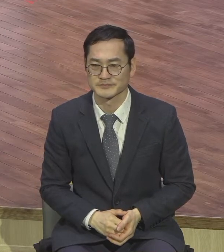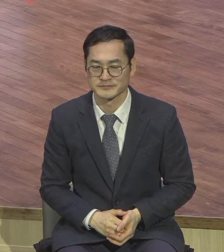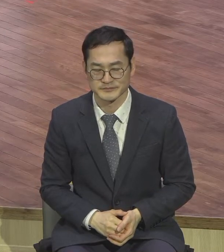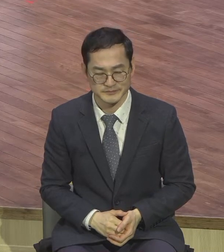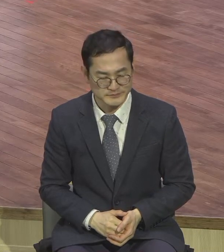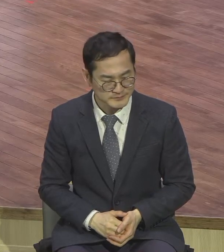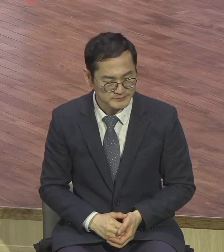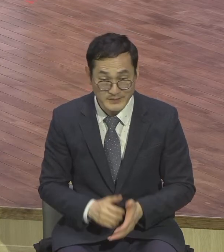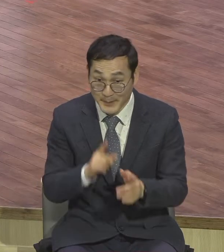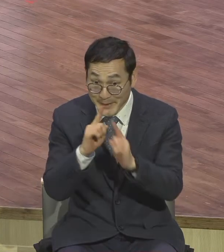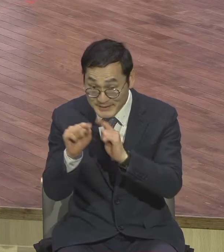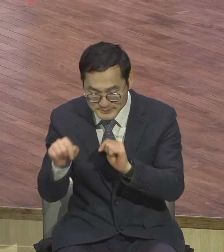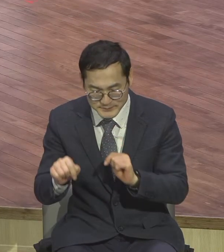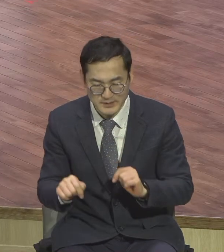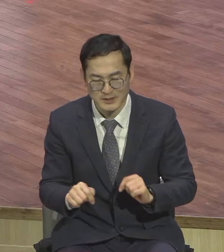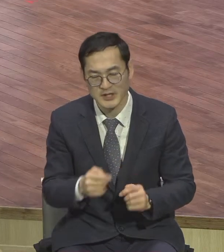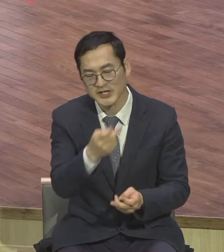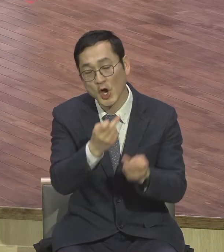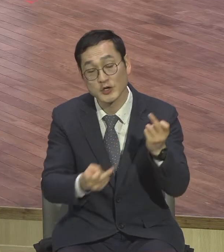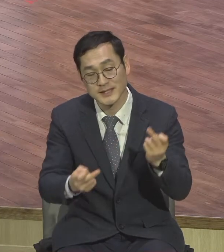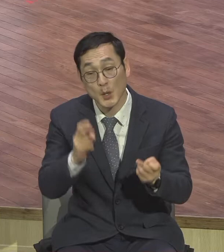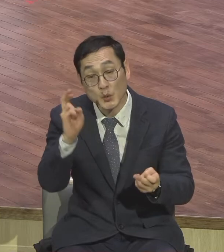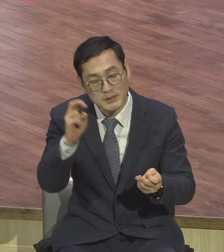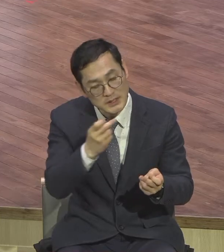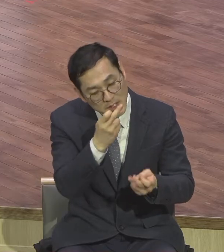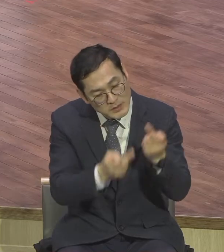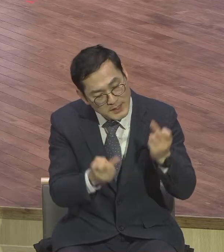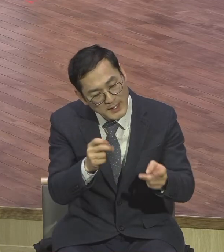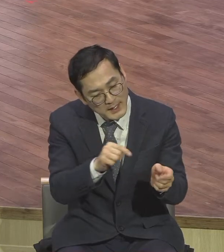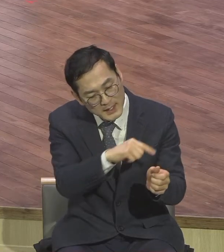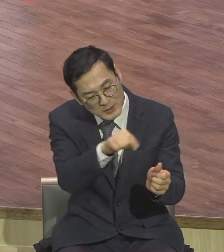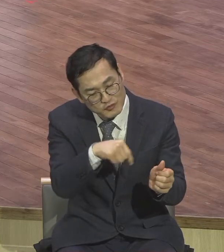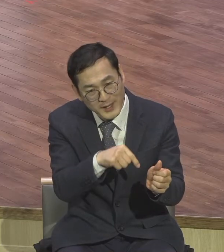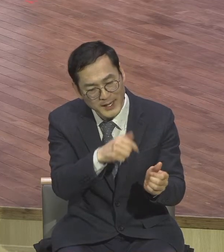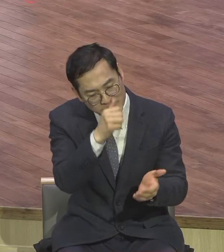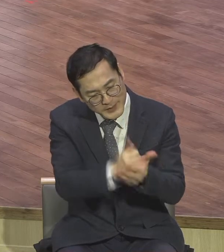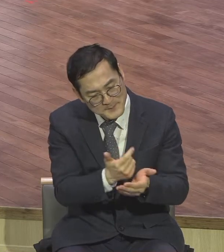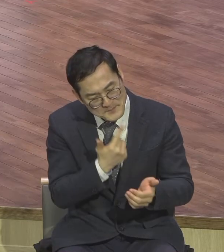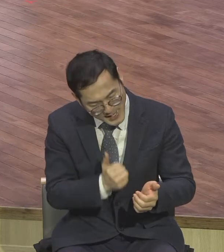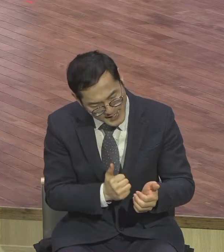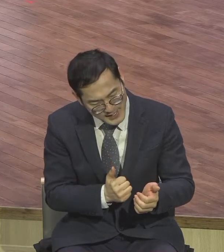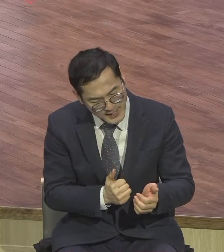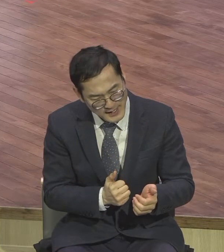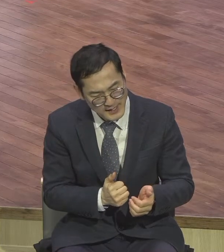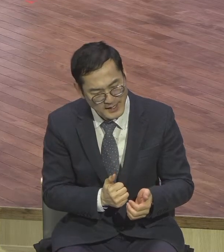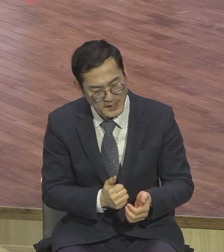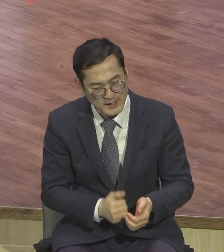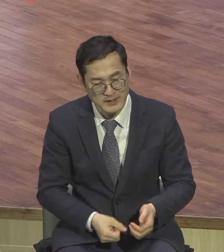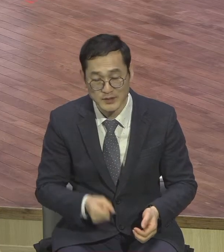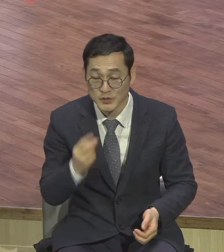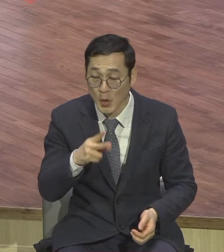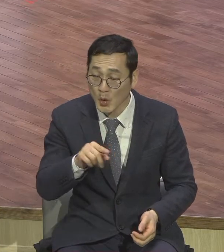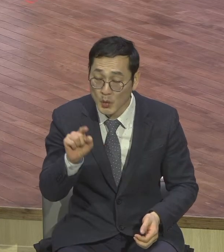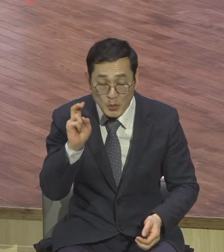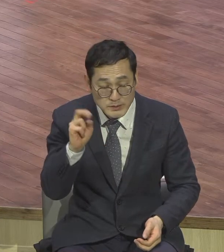그렇게 말씀으로 시작합니다 어떤 사본에는 너 형제가 내게 죄를 범하거든 이렇게 나와 있어요